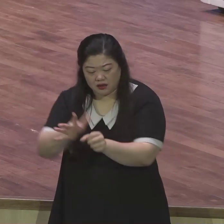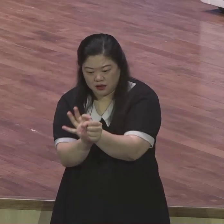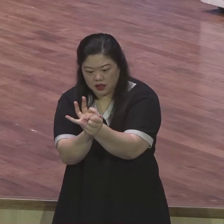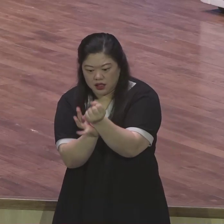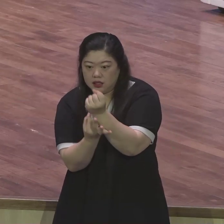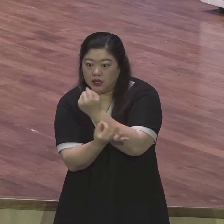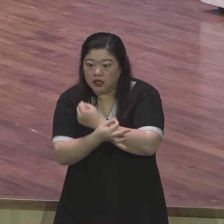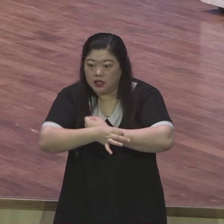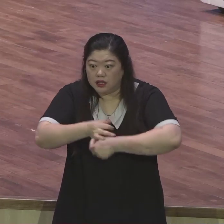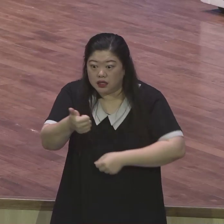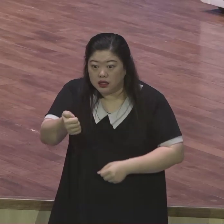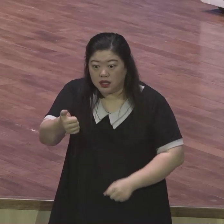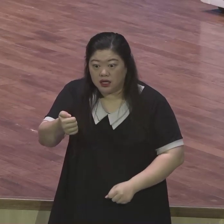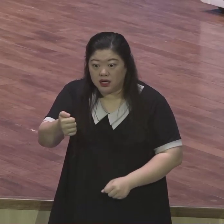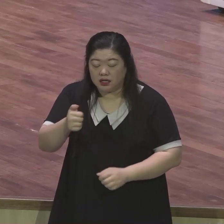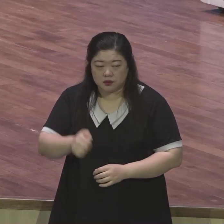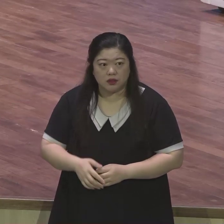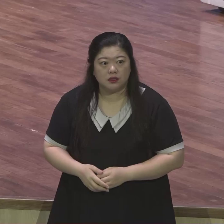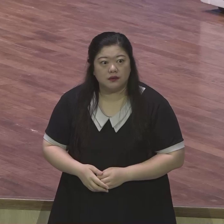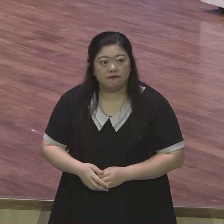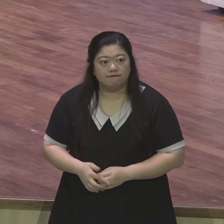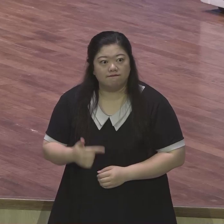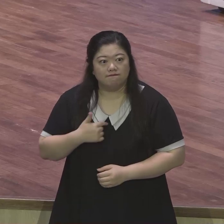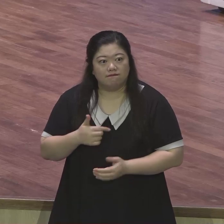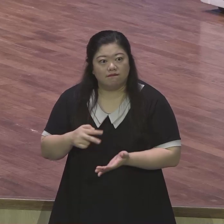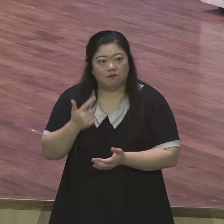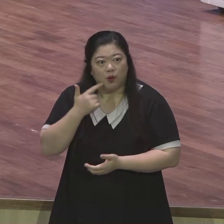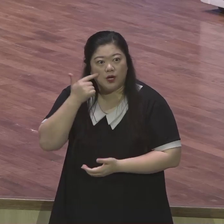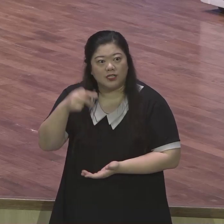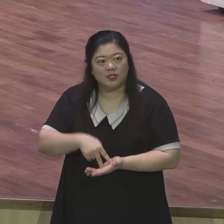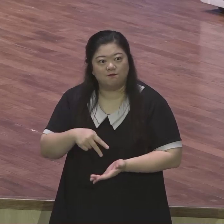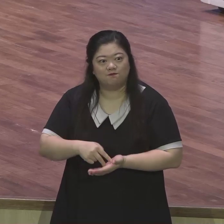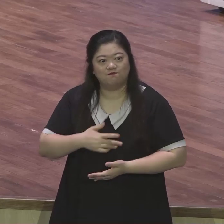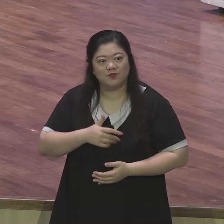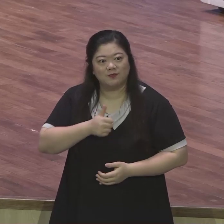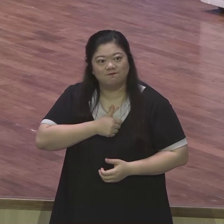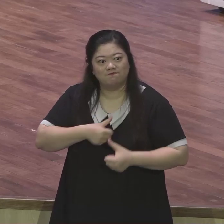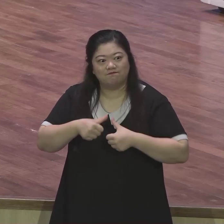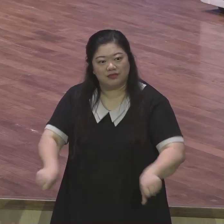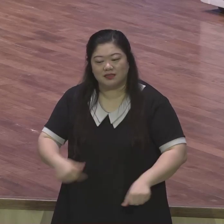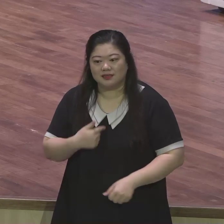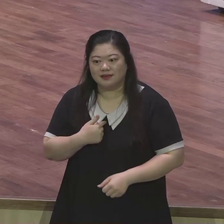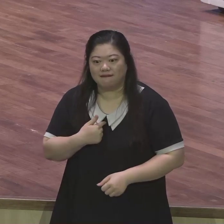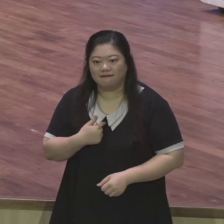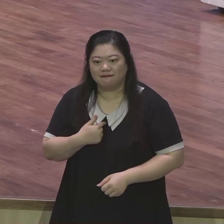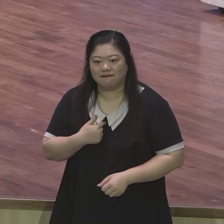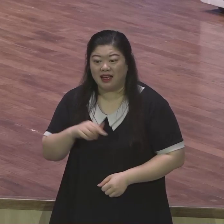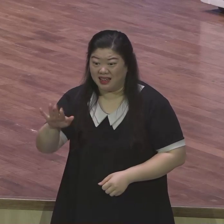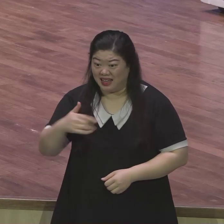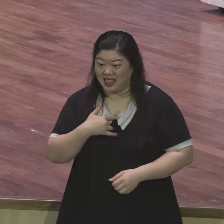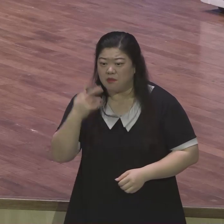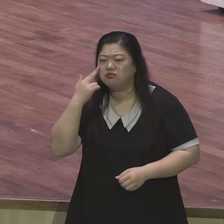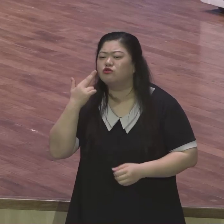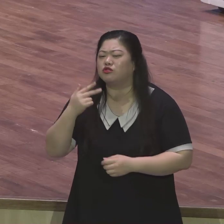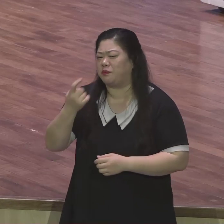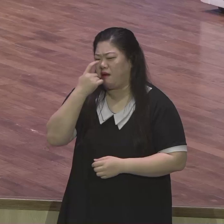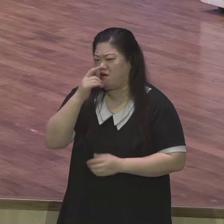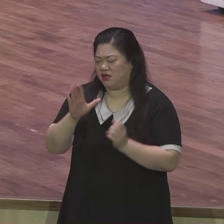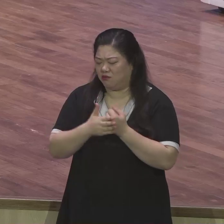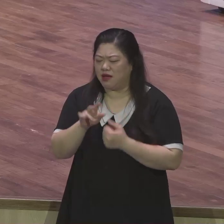제가 사연심이 상하는 거예요 제가 그래봐도요 미국에서 대학 낳고 있기 때문에 매너가 괜찮거든요 제가 식당에서 절대